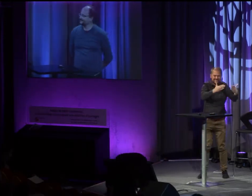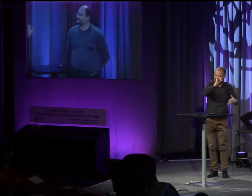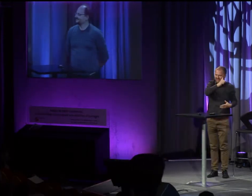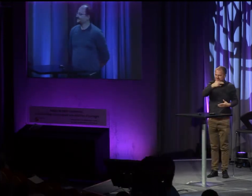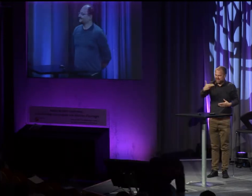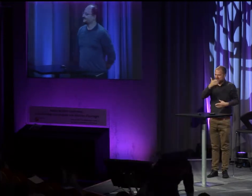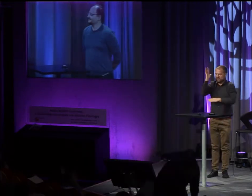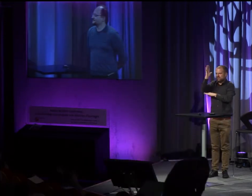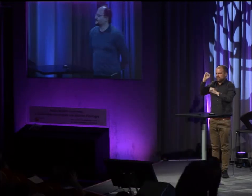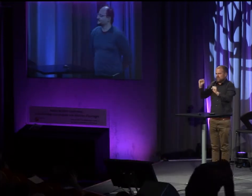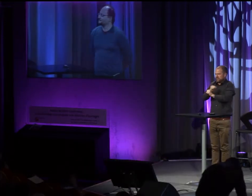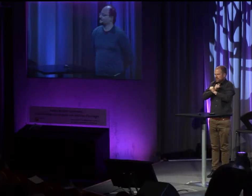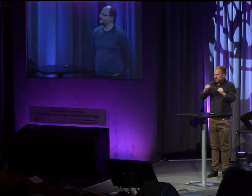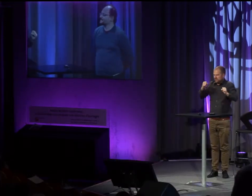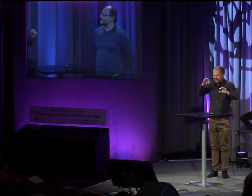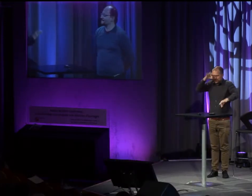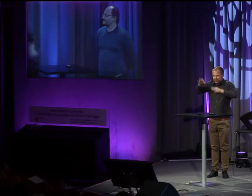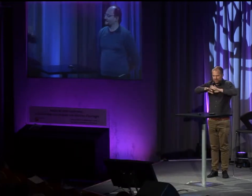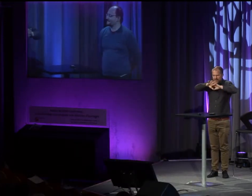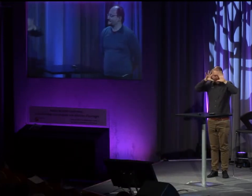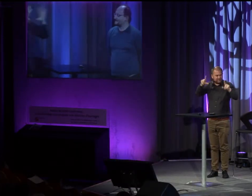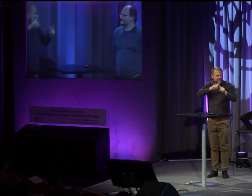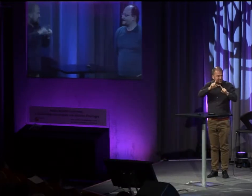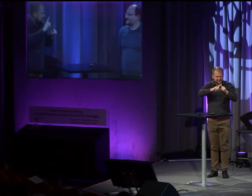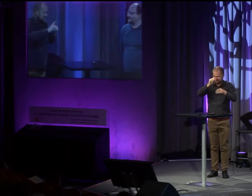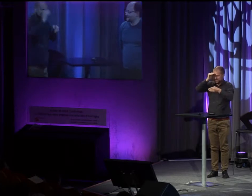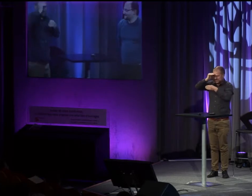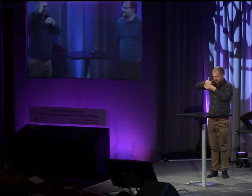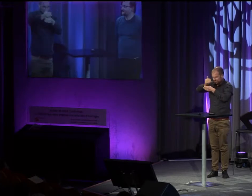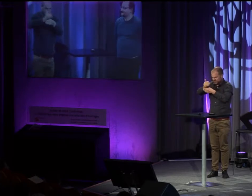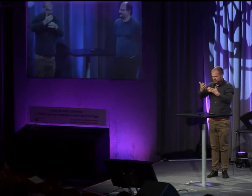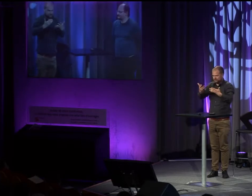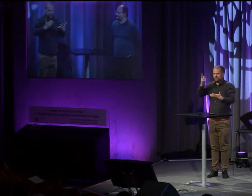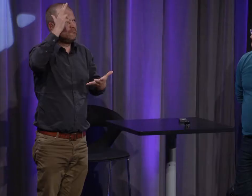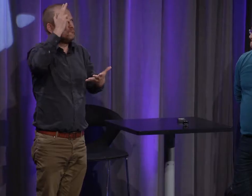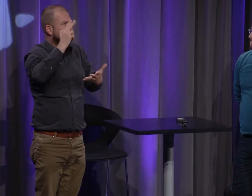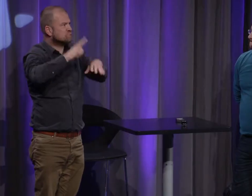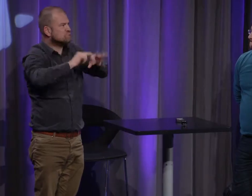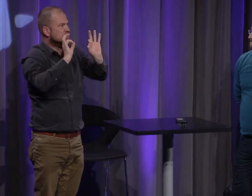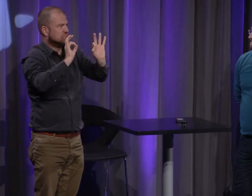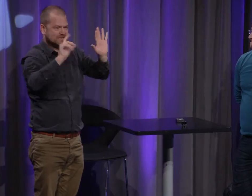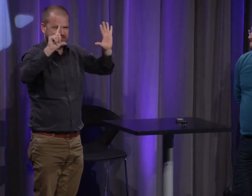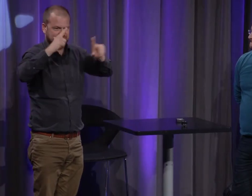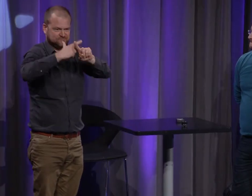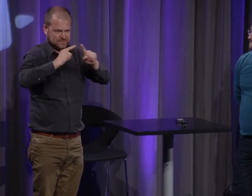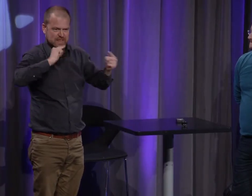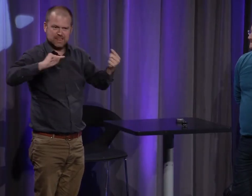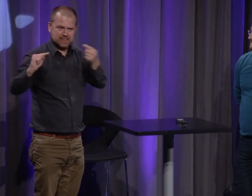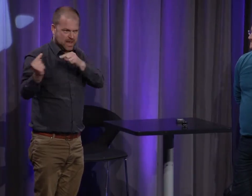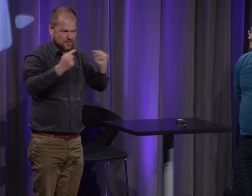merci à Yann quel conférencier formidable on a découvert énormément de choses sur le Moyen-Âge il